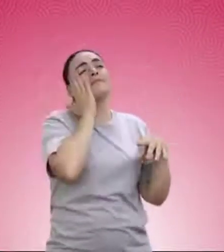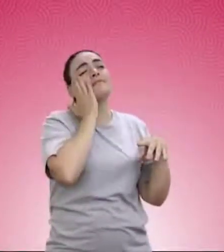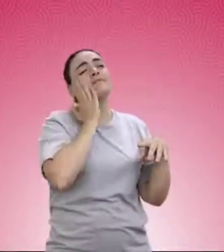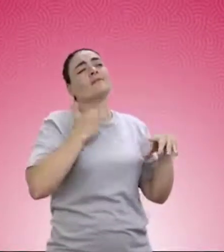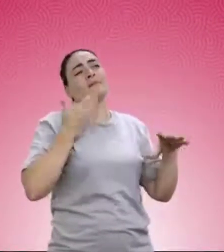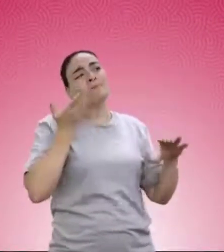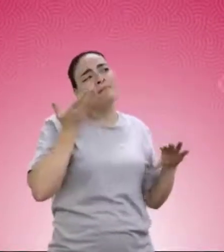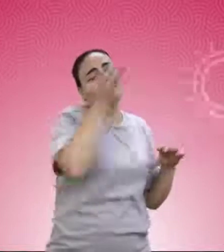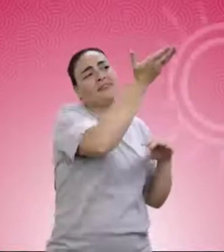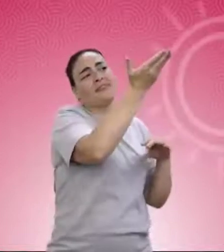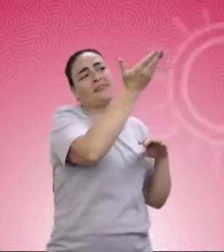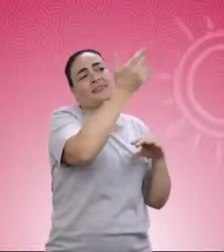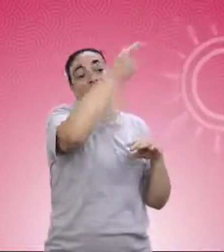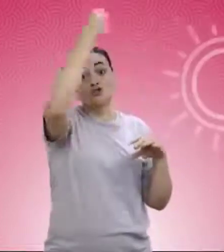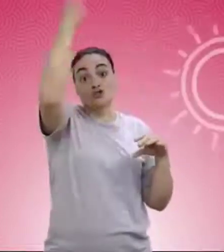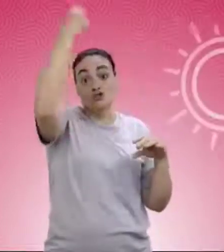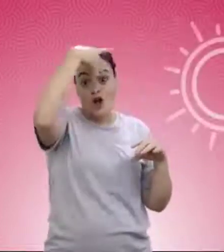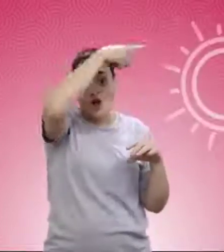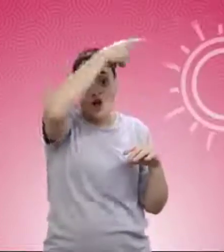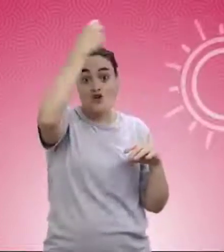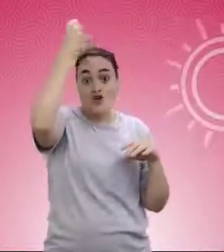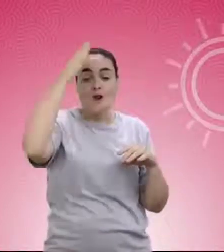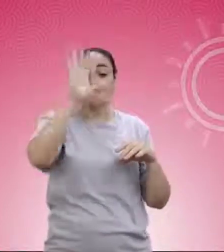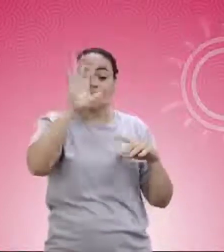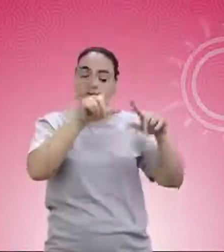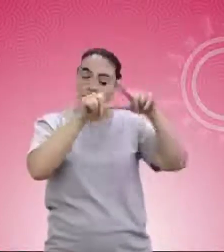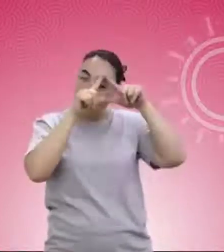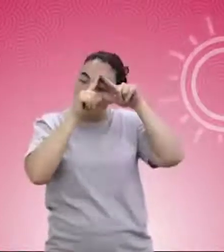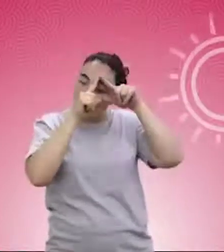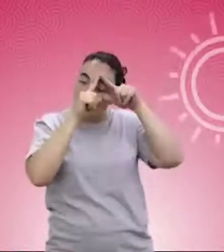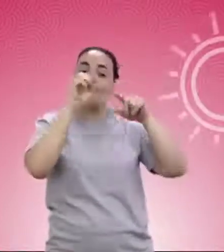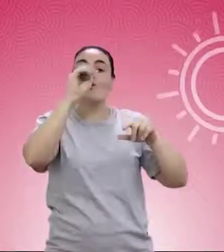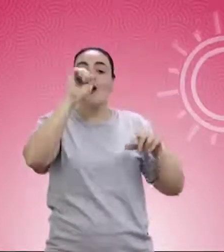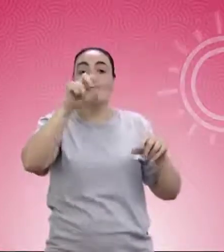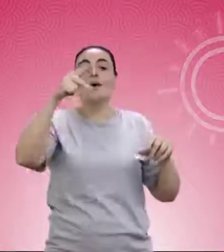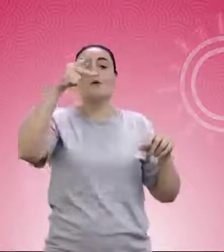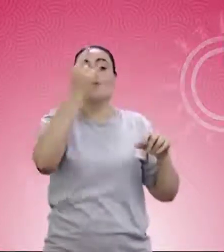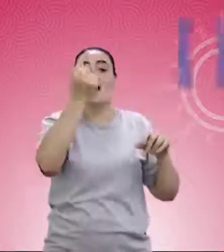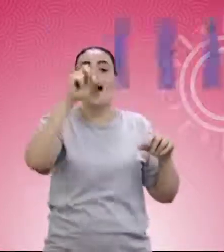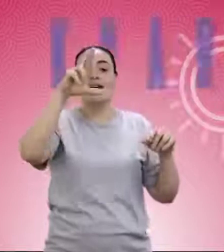a pedirle al sol. El sol, esta era su seña personal y su nombre fue Araí.